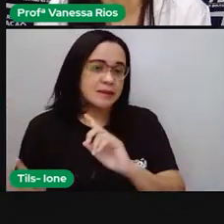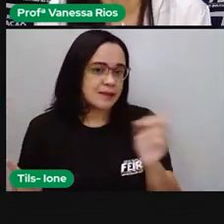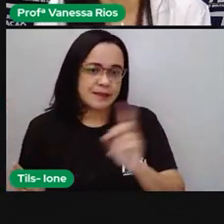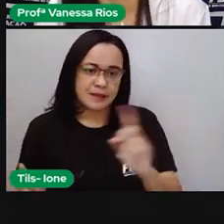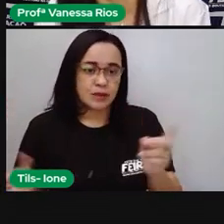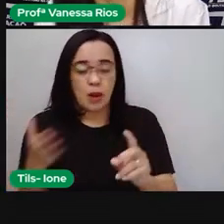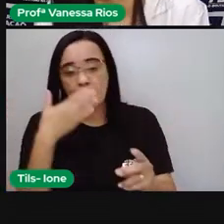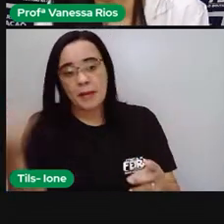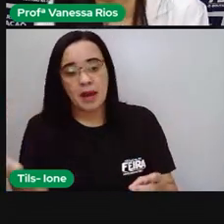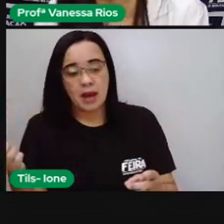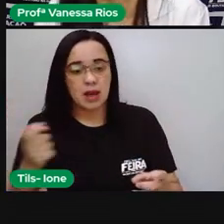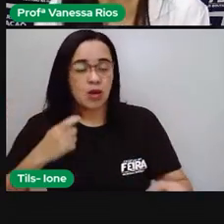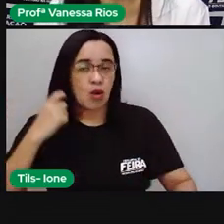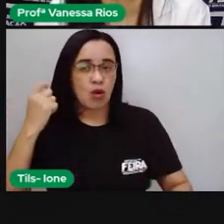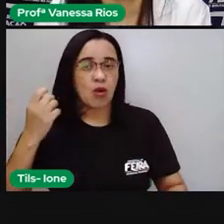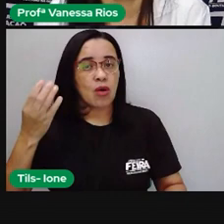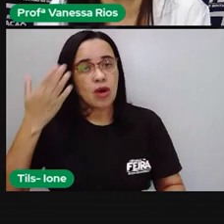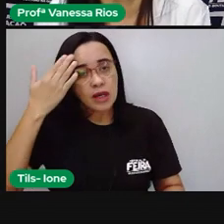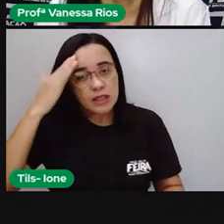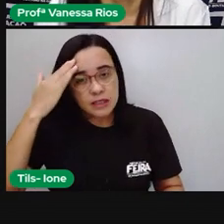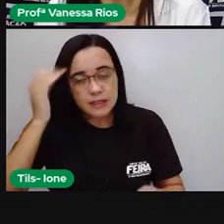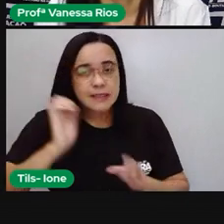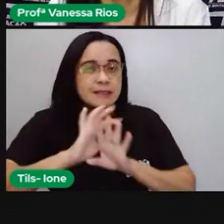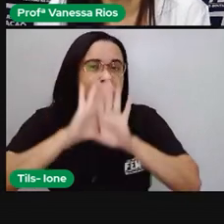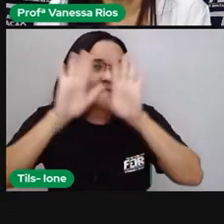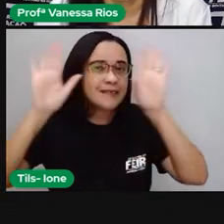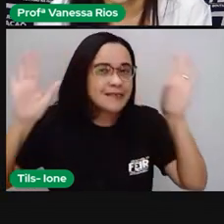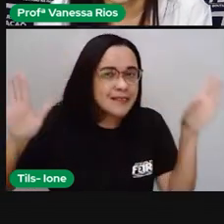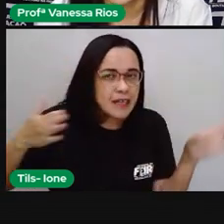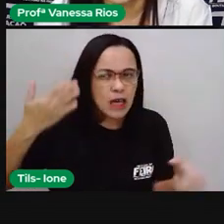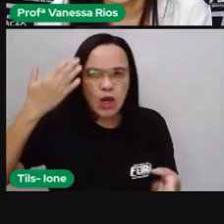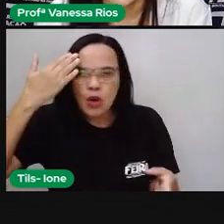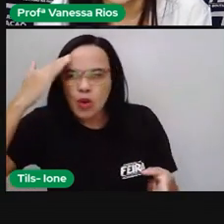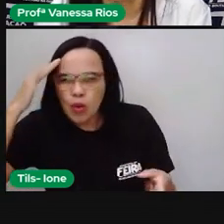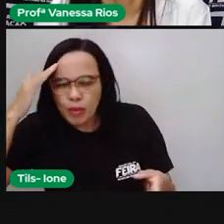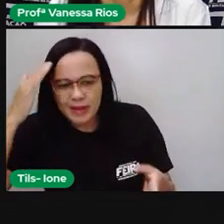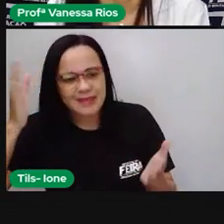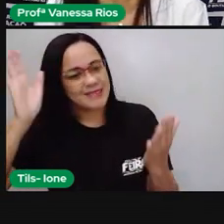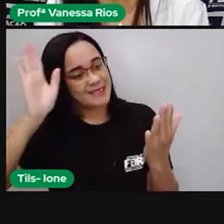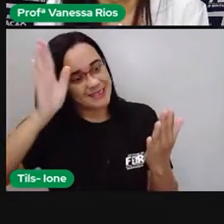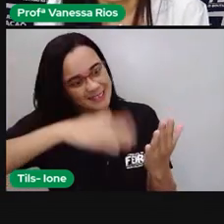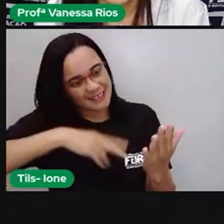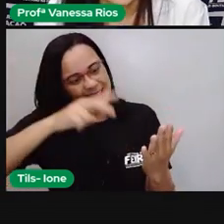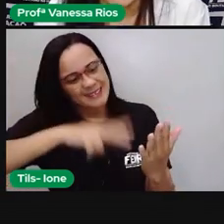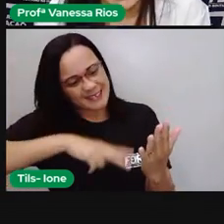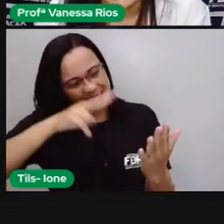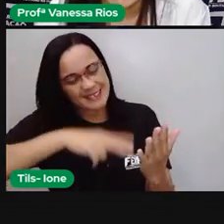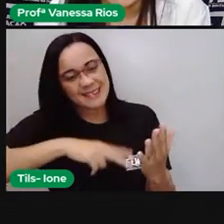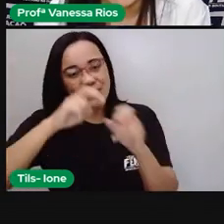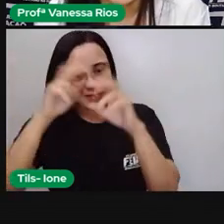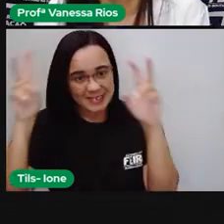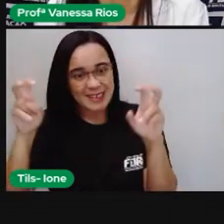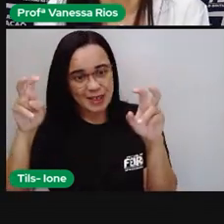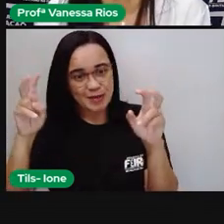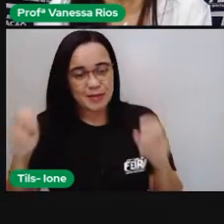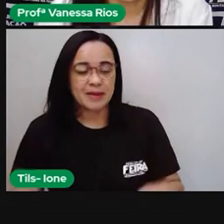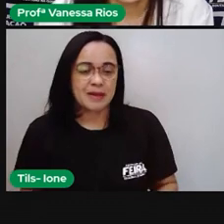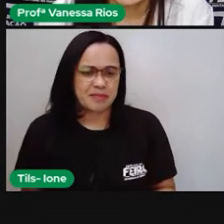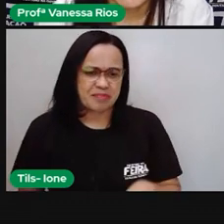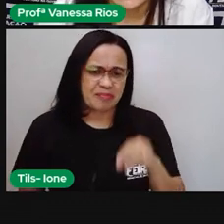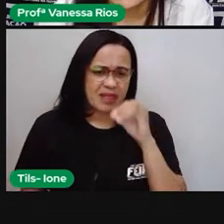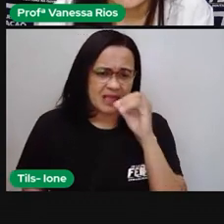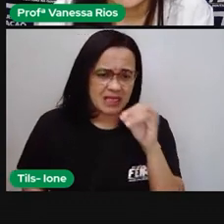com compreender o que o livro está trazendo. Então, se houver necessidade, ler uma página mais de uma vez, ler um